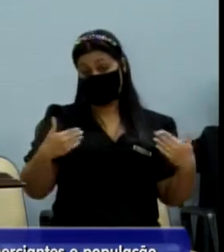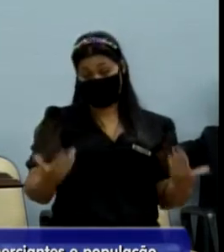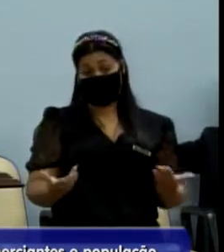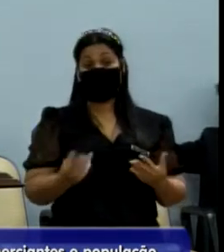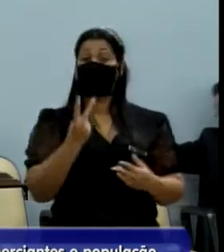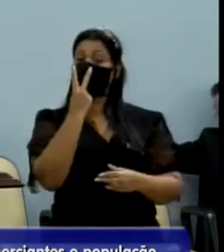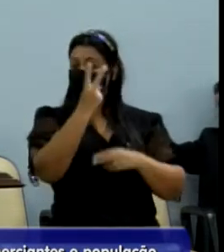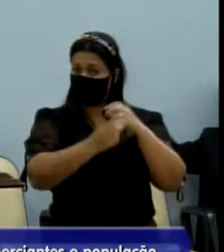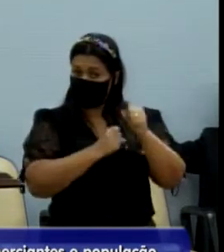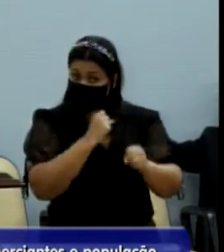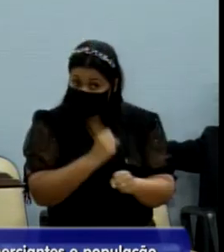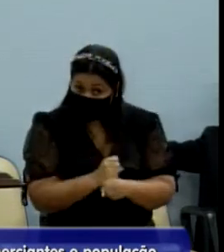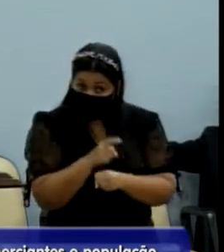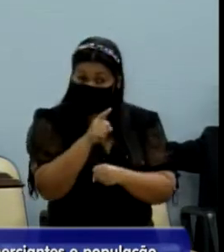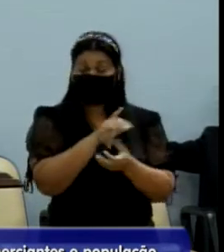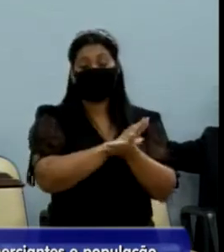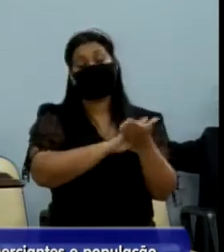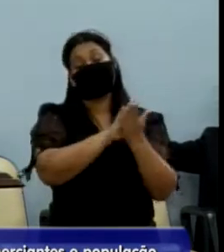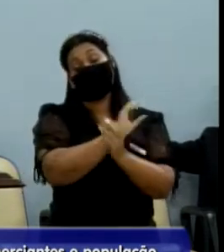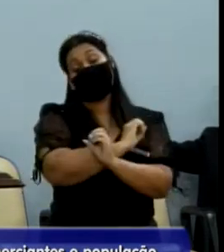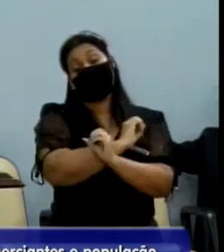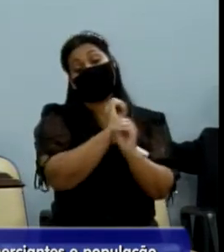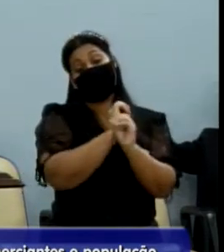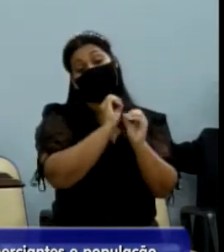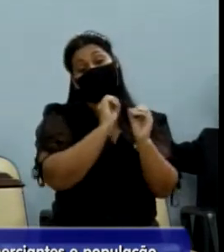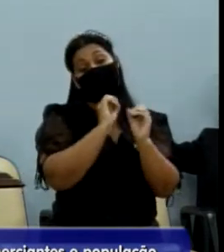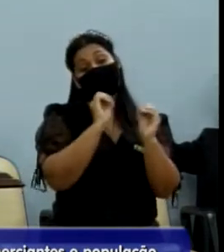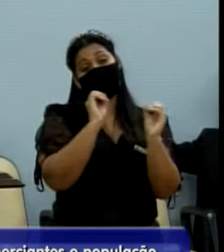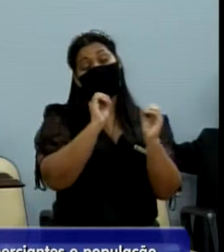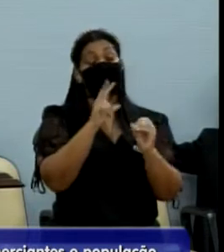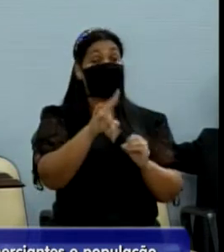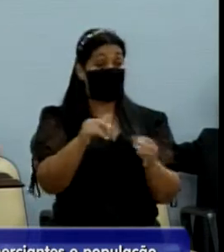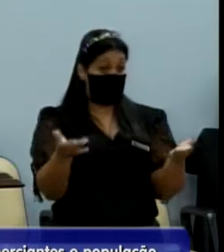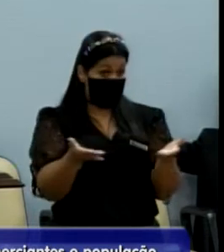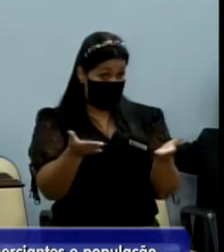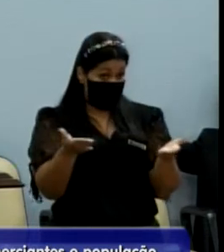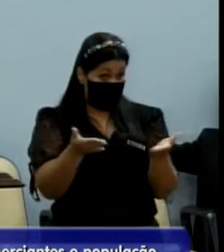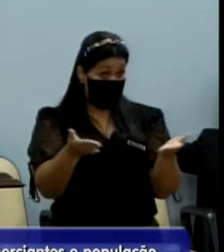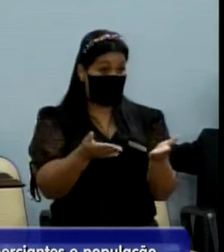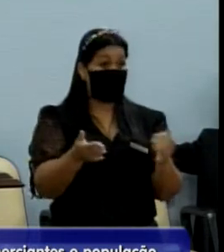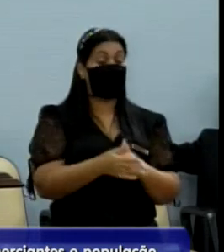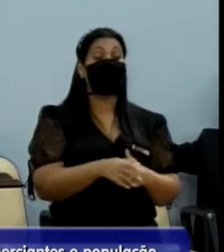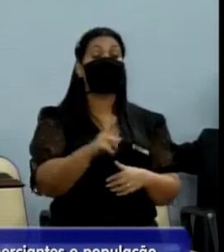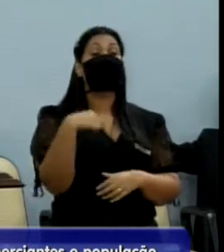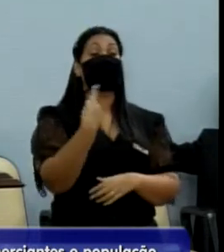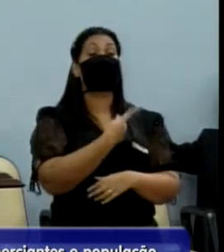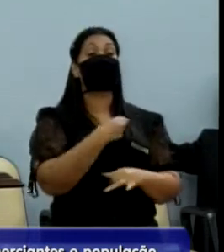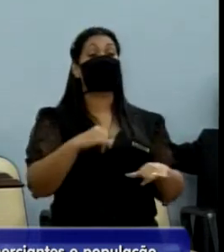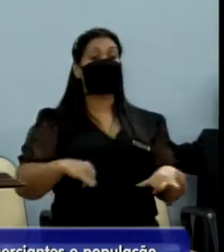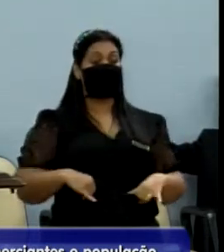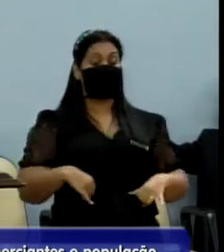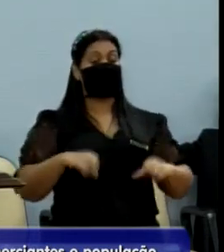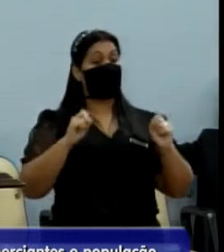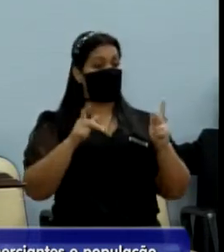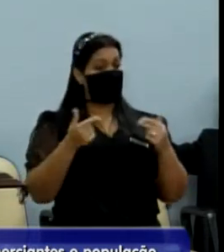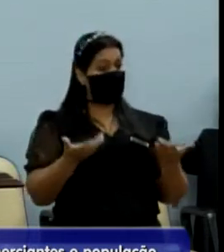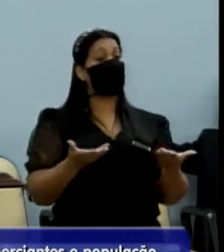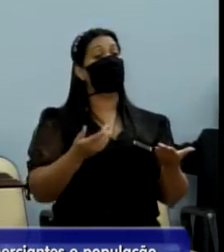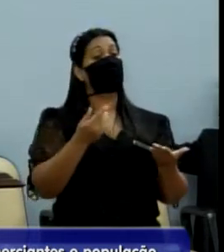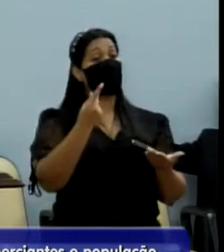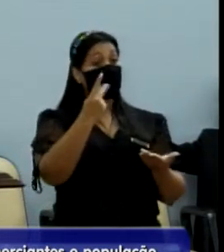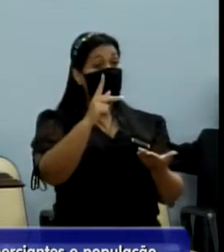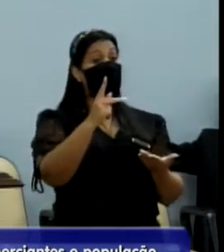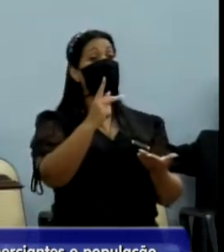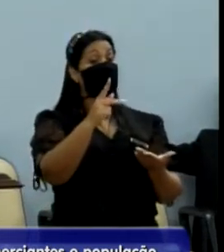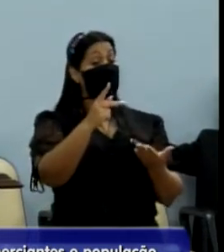Daqui dois anos o senhor não vai ser mais nada. O senhor não vai ter esse trunfo que o senhor tem para atingir a gente, tá, secretário? Então, cuida aí da